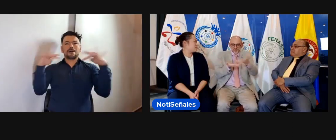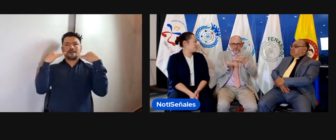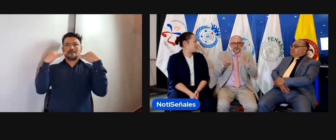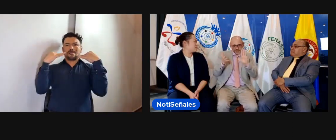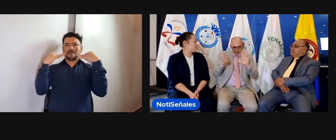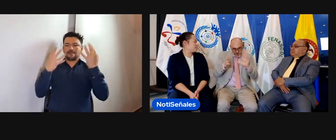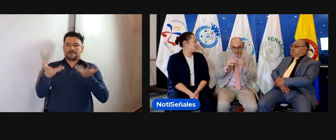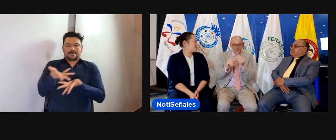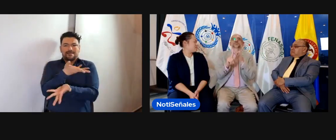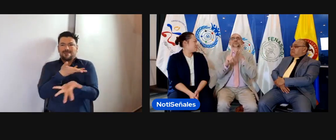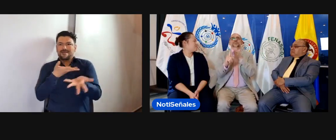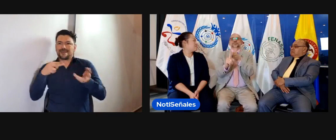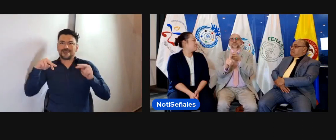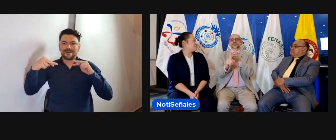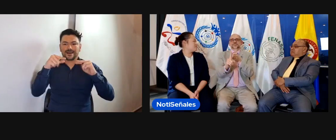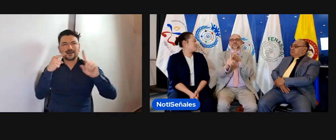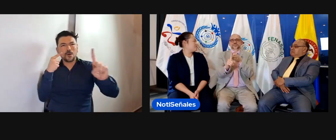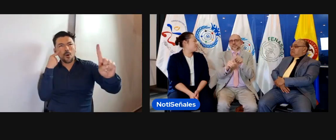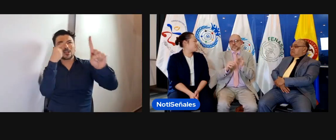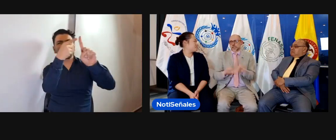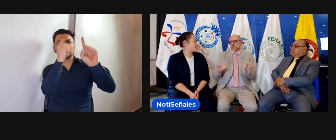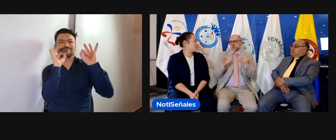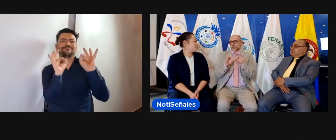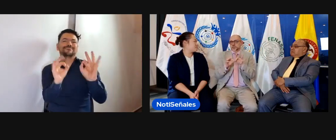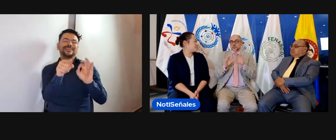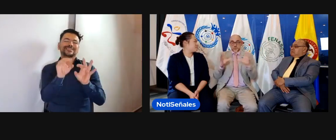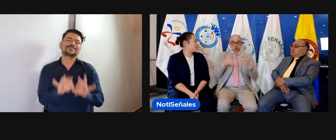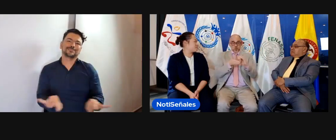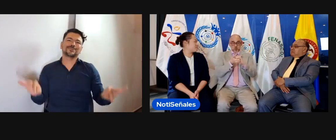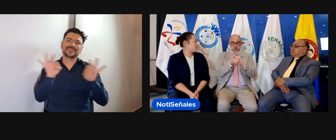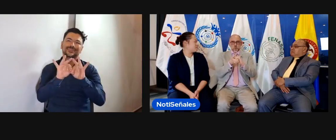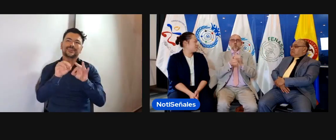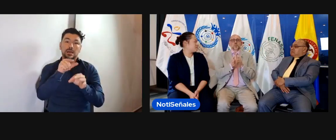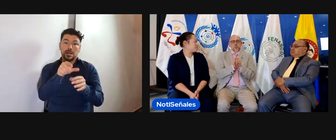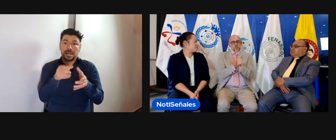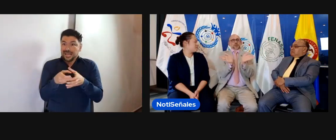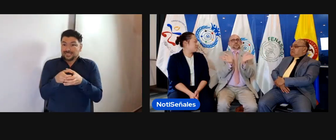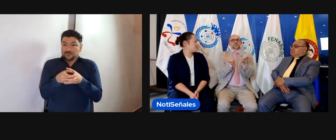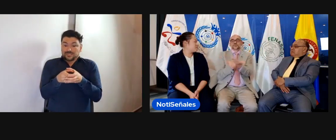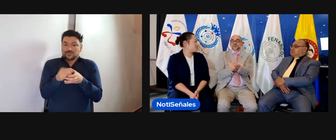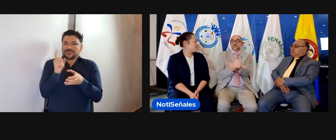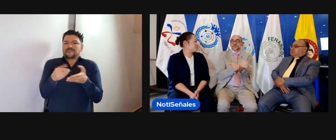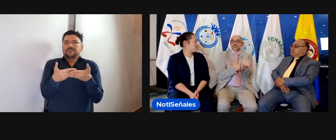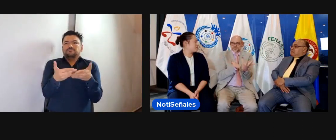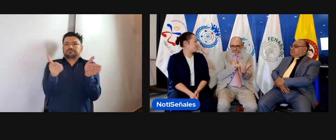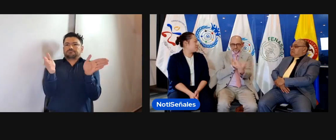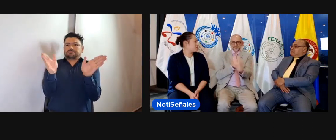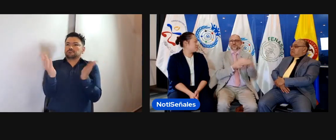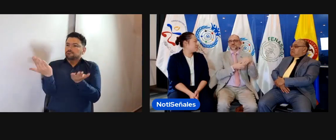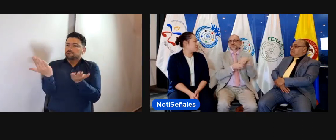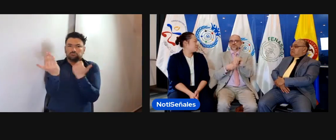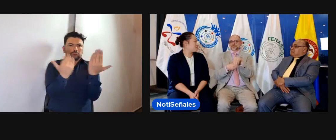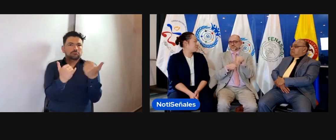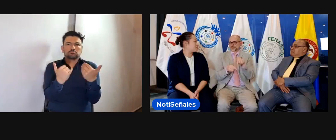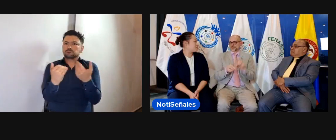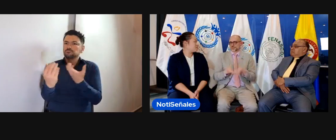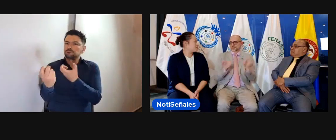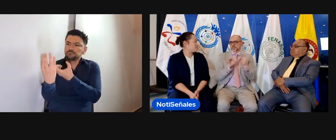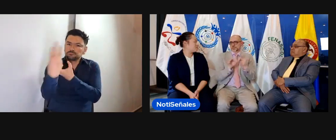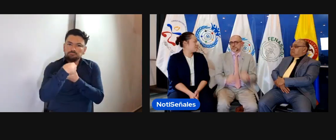puntos de vista que pueden tener entre los miembros de esas asociaciones. Y que se busque un fin colectivo. Por eso es que buscamos